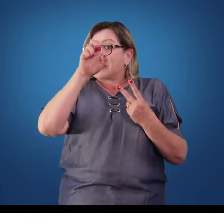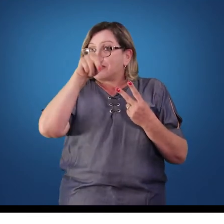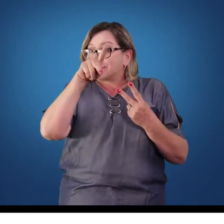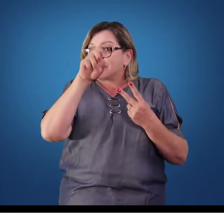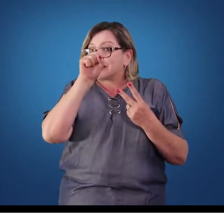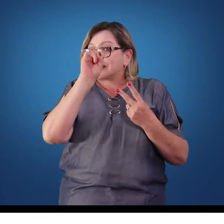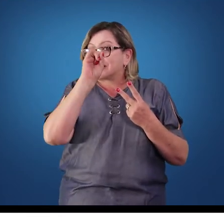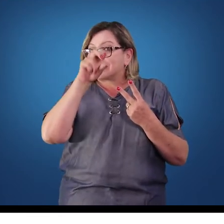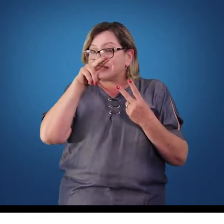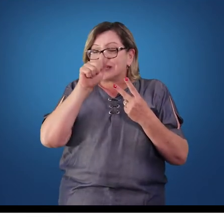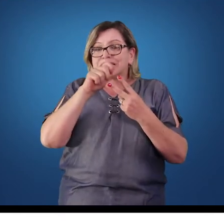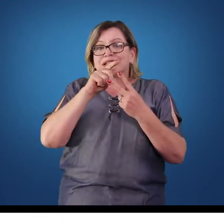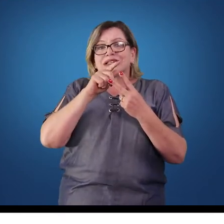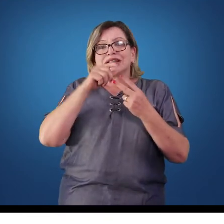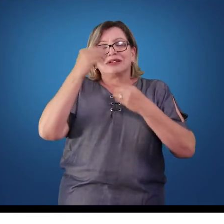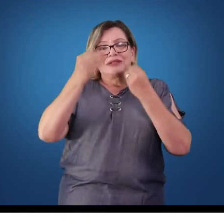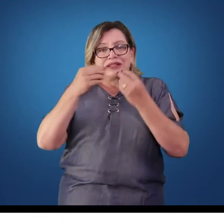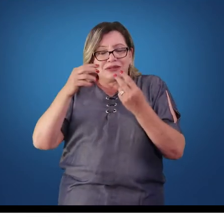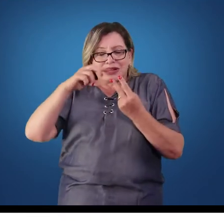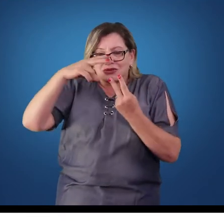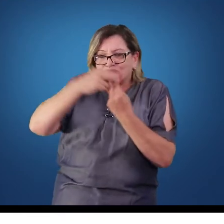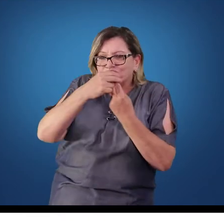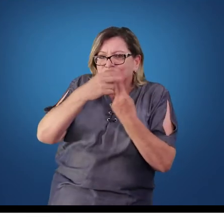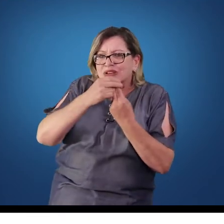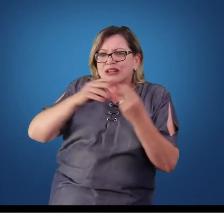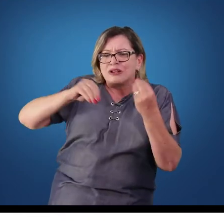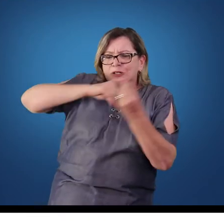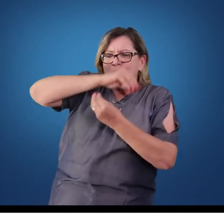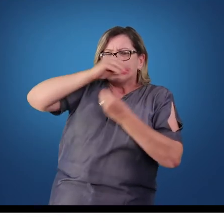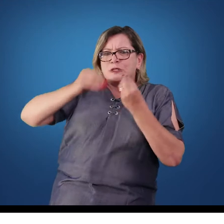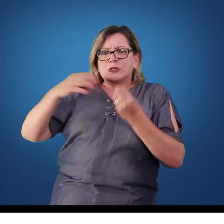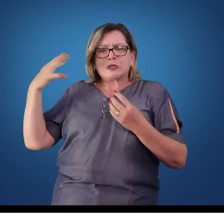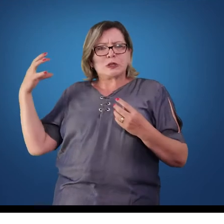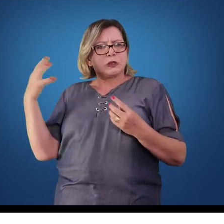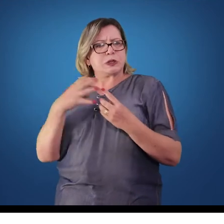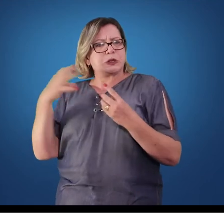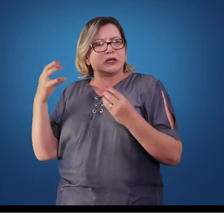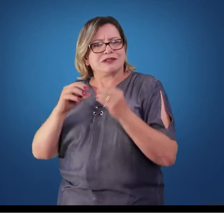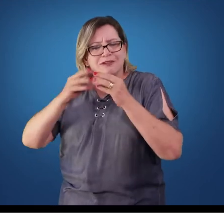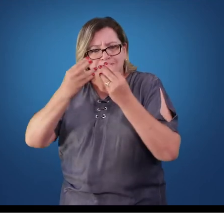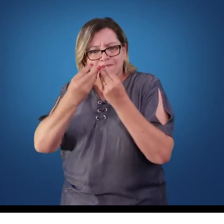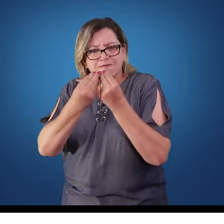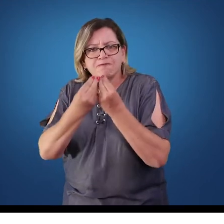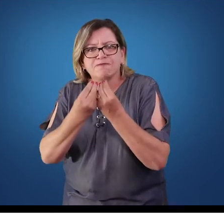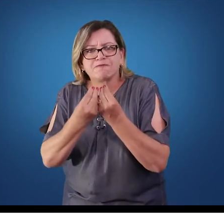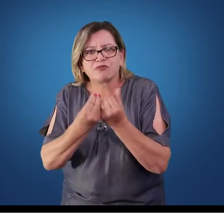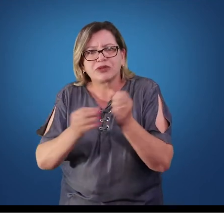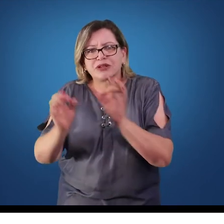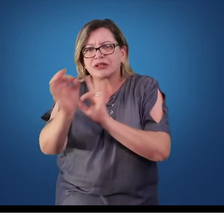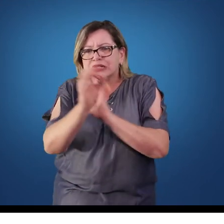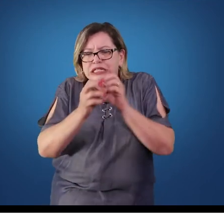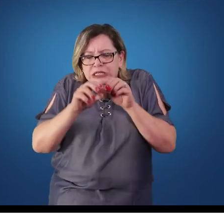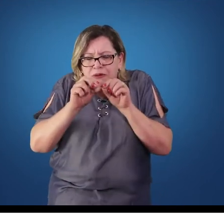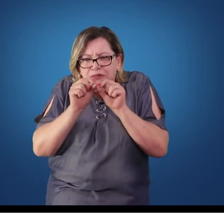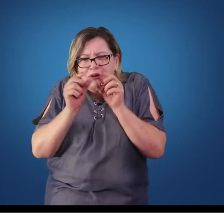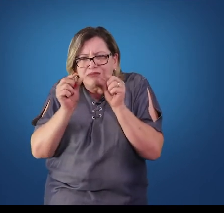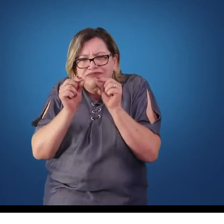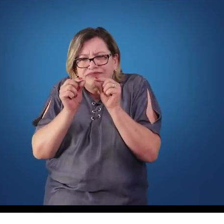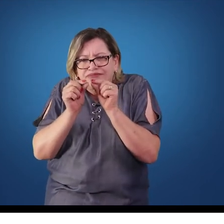com que a grande quantidade de aminoácidos associados na estrutura proteica seja degradado em estruturas menores.